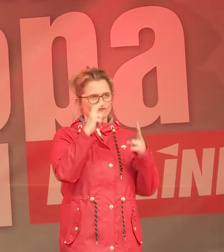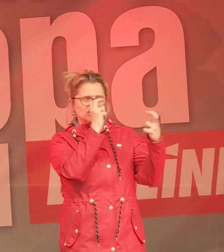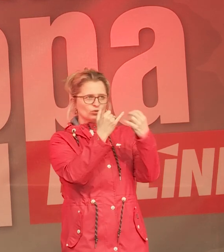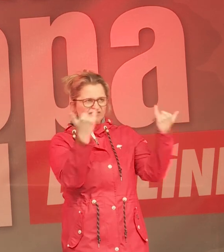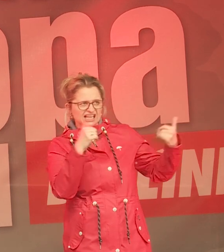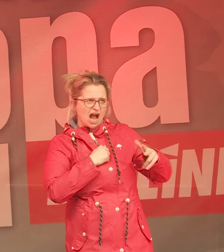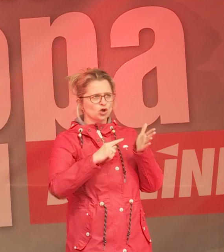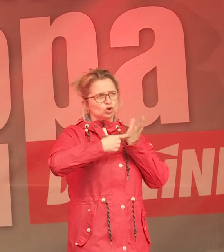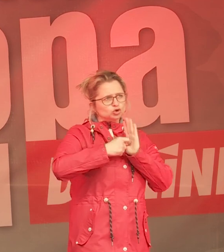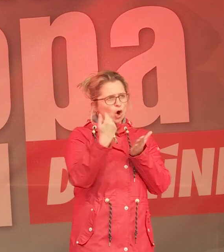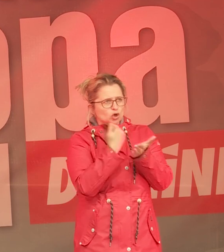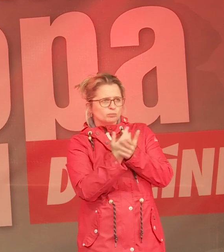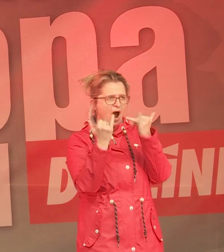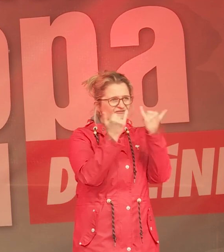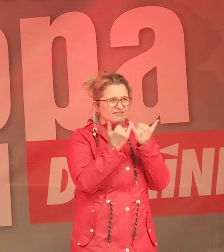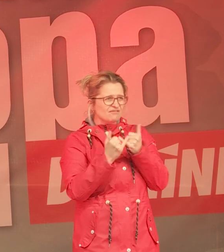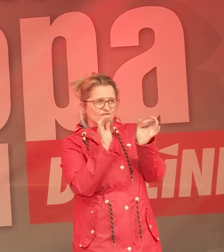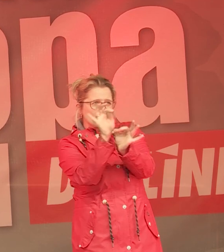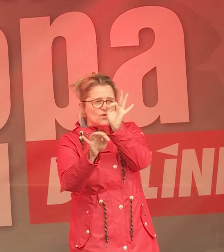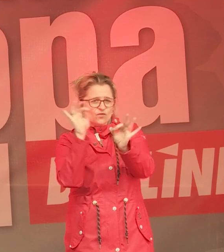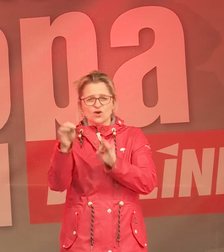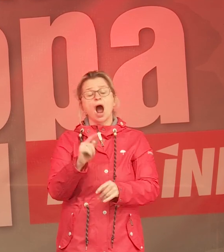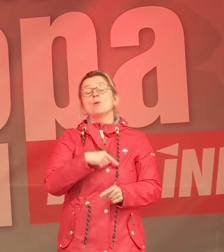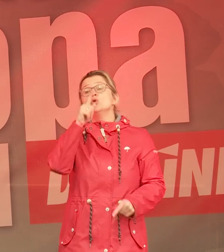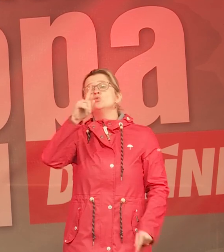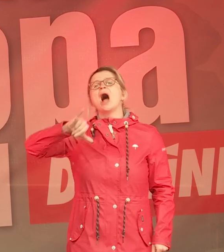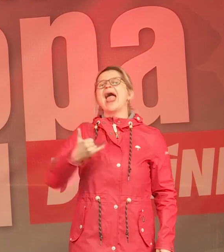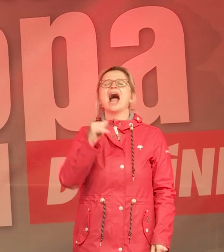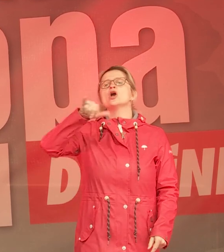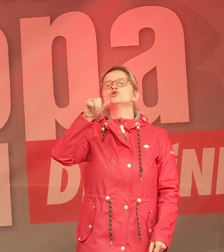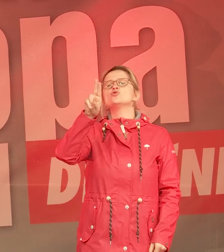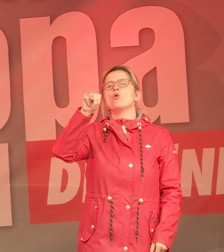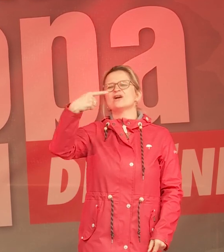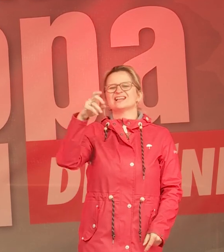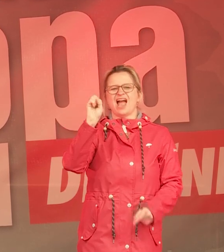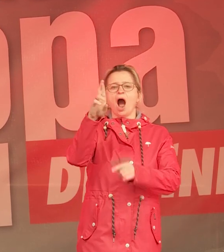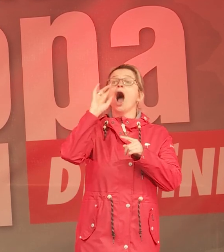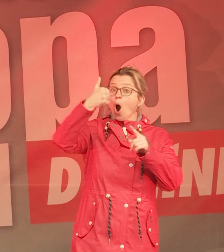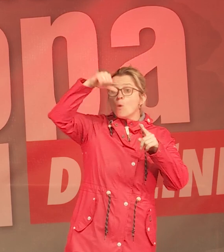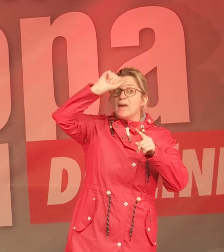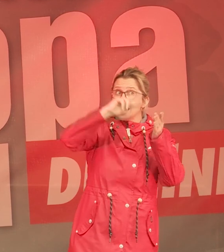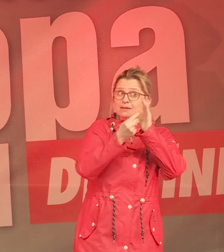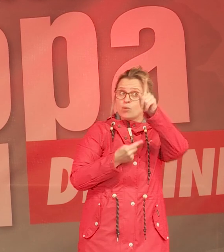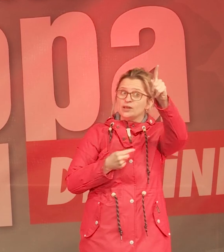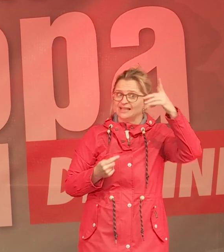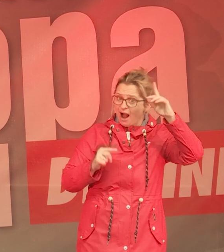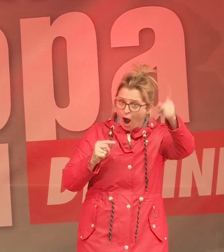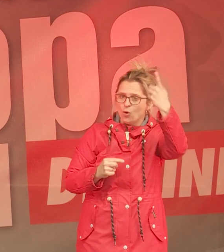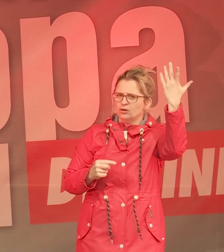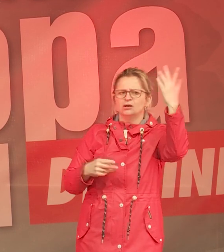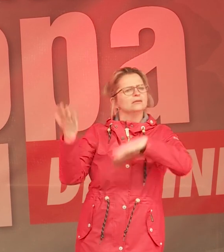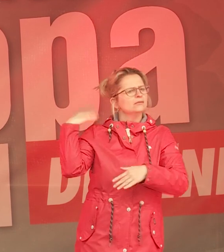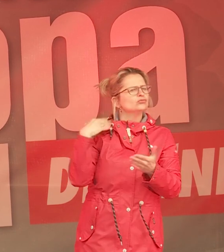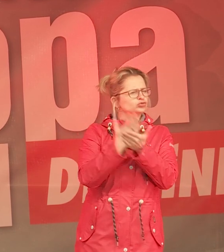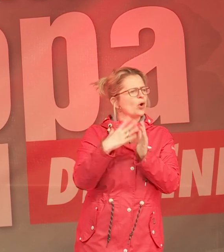aufrechtzuerhalten. Aber es ist eben leider nicht nur Herr Juncker. Es ist auch die Berliner Politik. Ich meine, Sie haben alle die